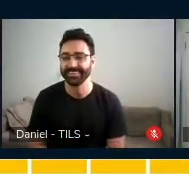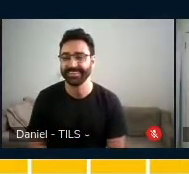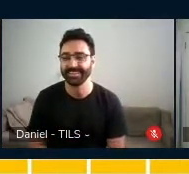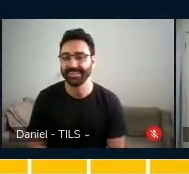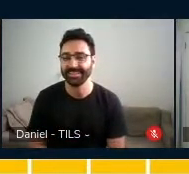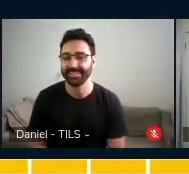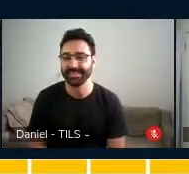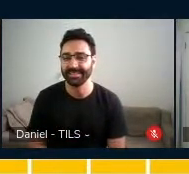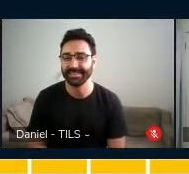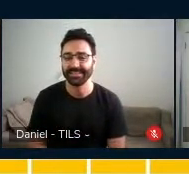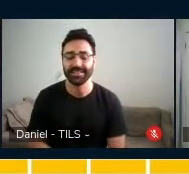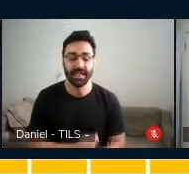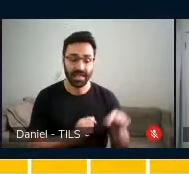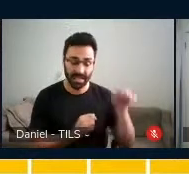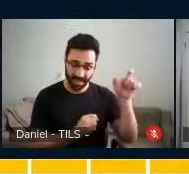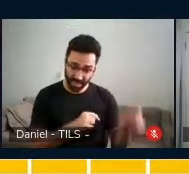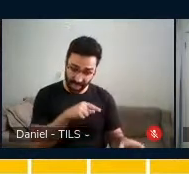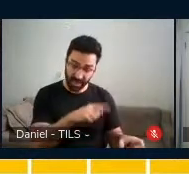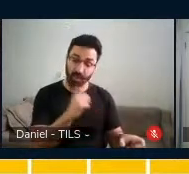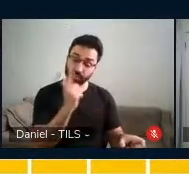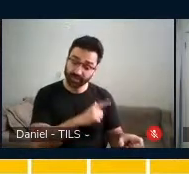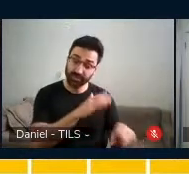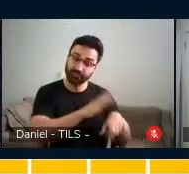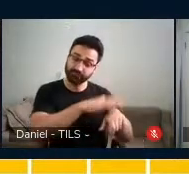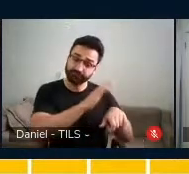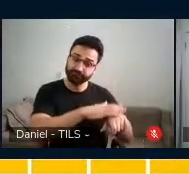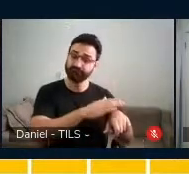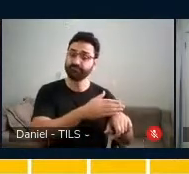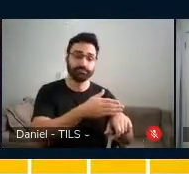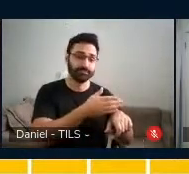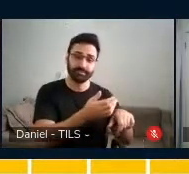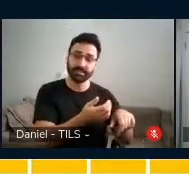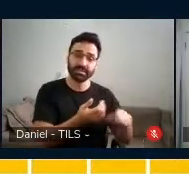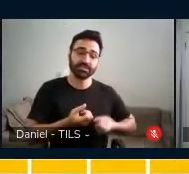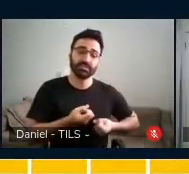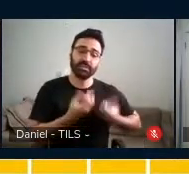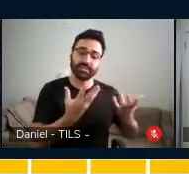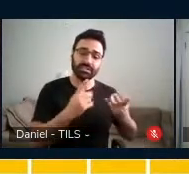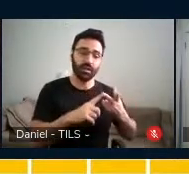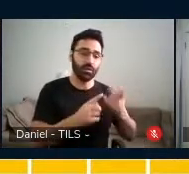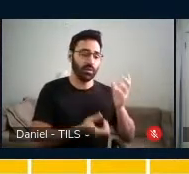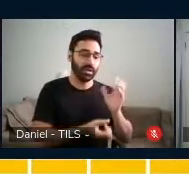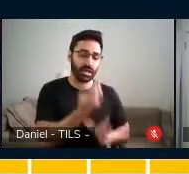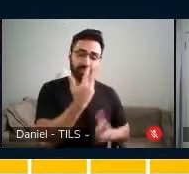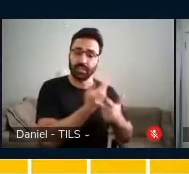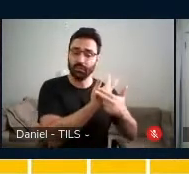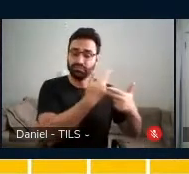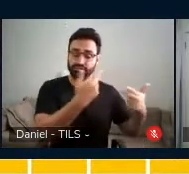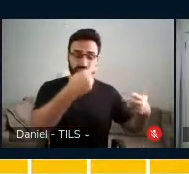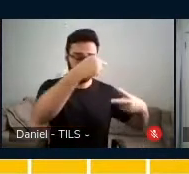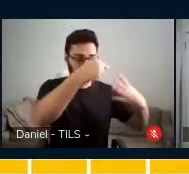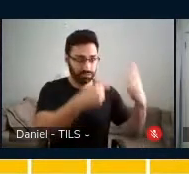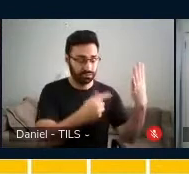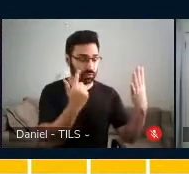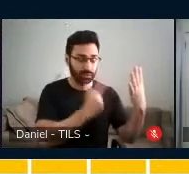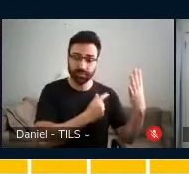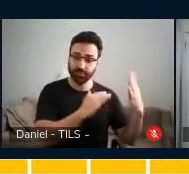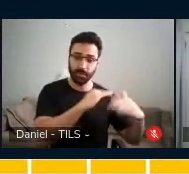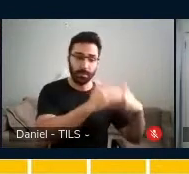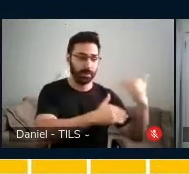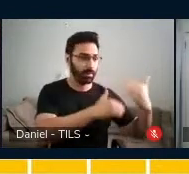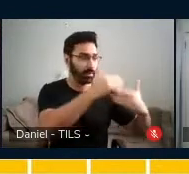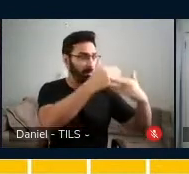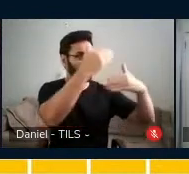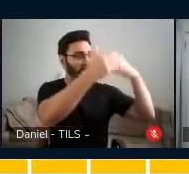Pela autonomia em termos de percepção, expressão e criação musicais que ela adquiria ao